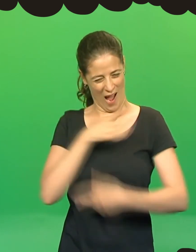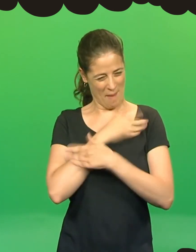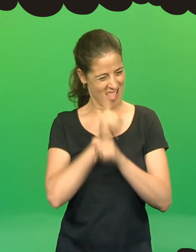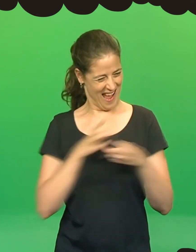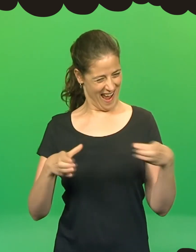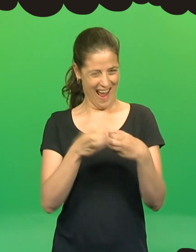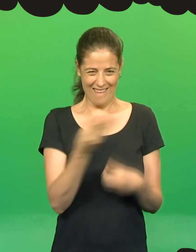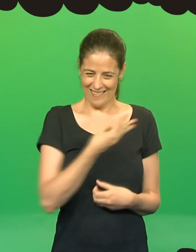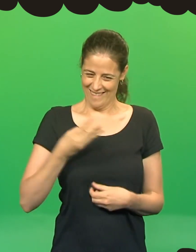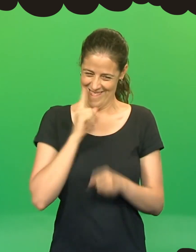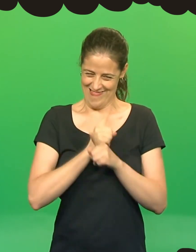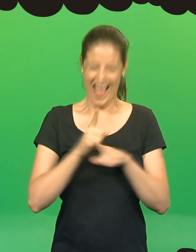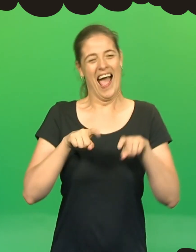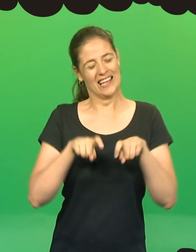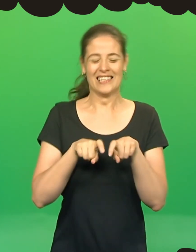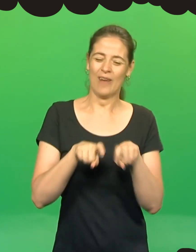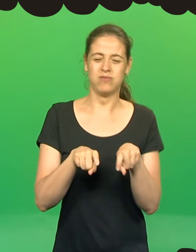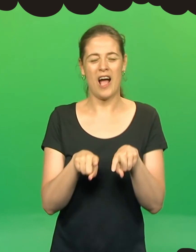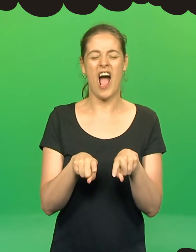Eram novamente muito amigas, como antigamente.